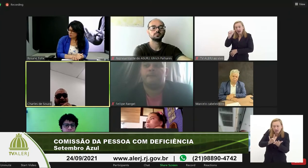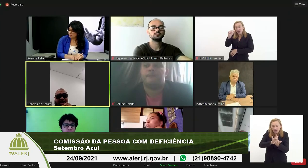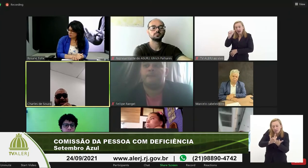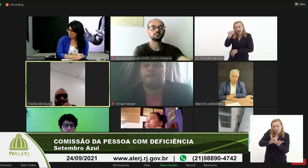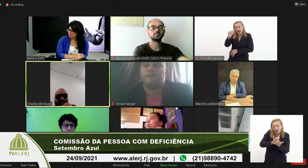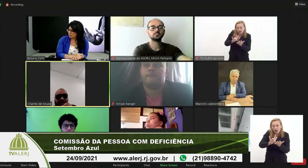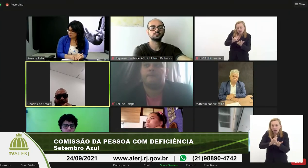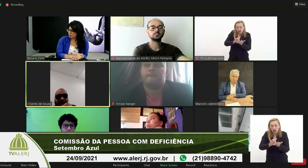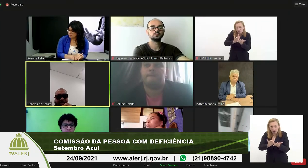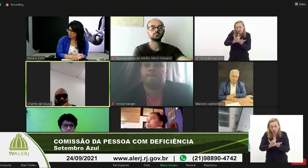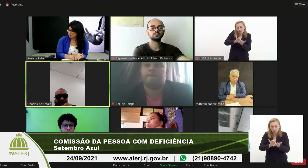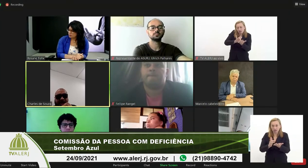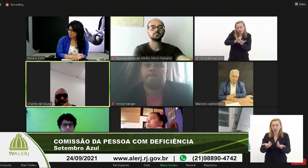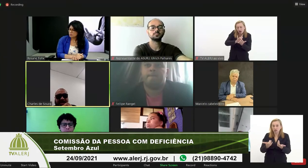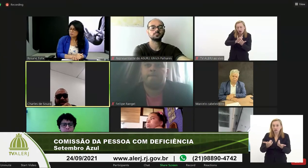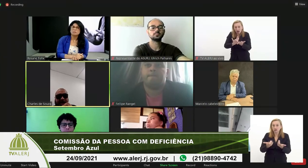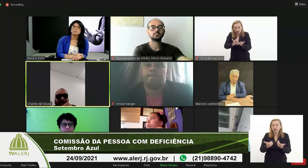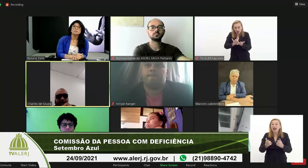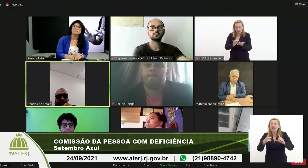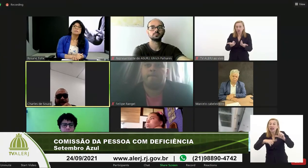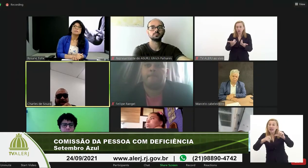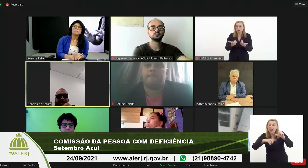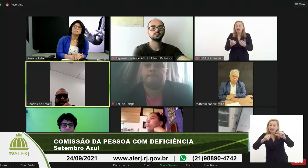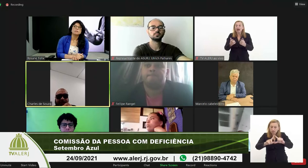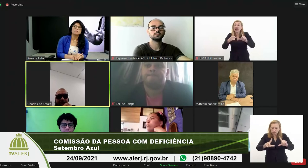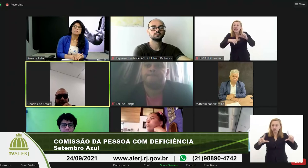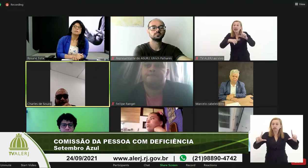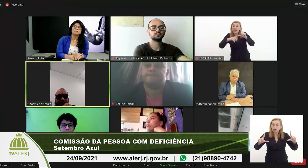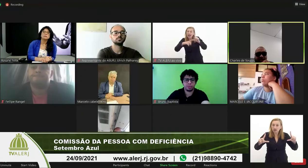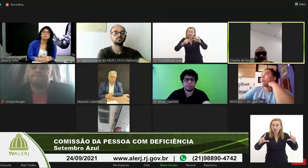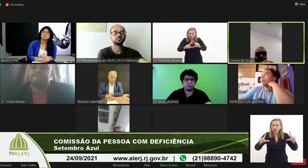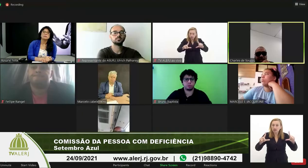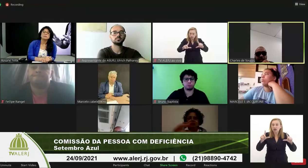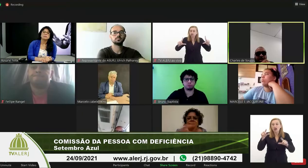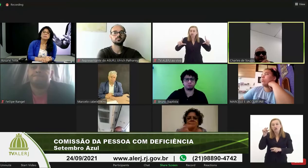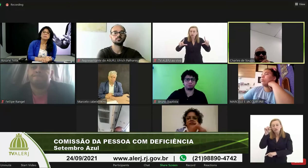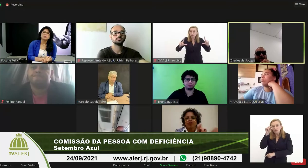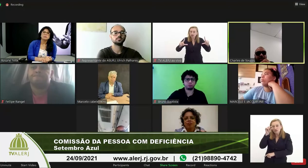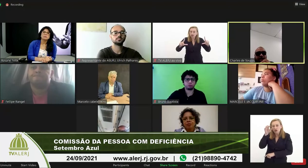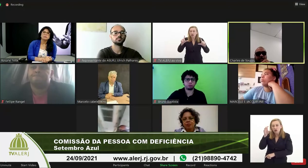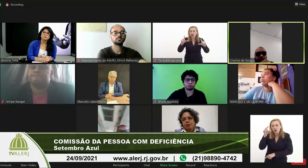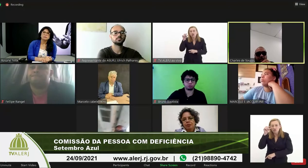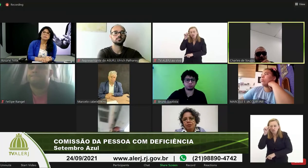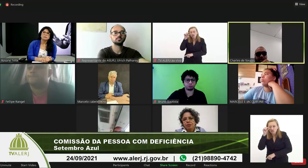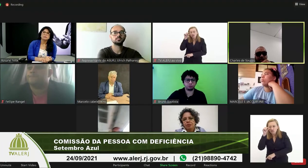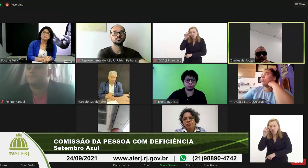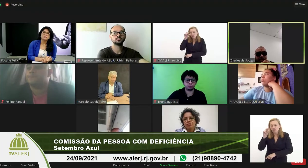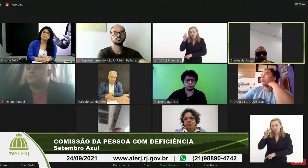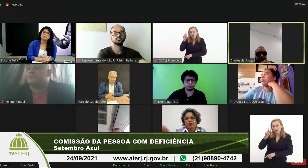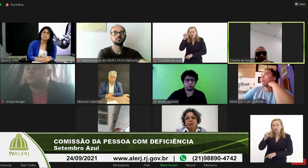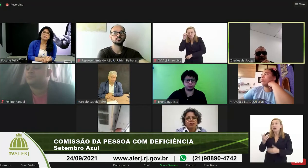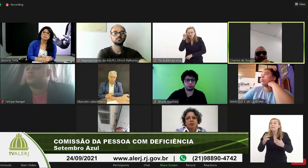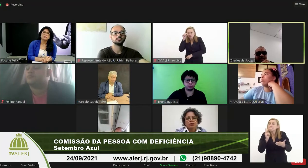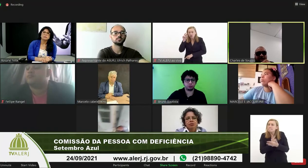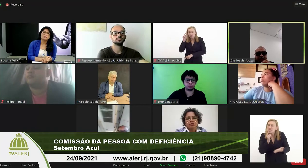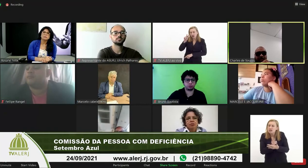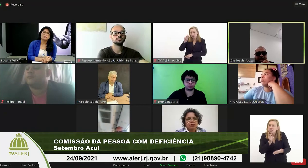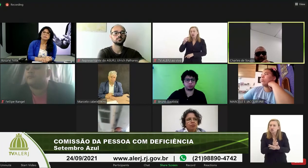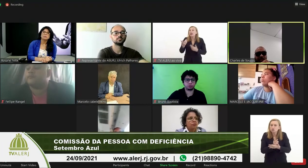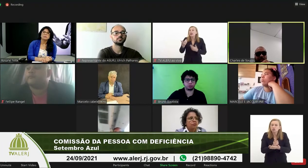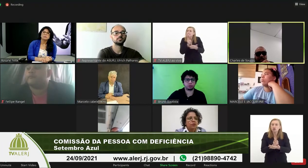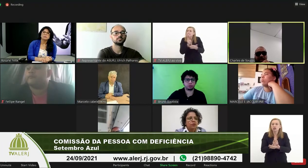caracteres ampliados com caracteres maiores para quem tem baixa visão possa ter acesso mas mesmo com esse dispositivo esse